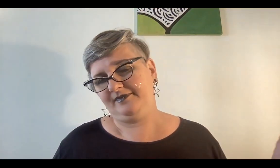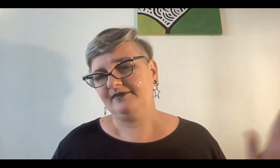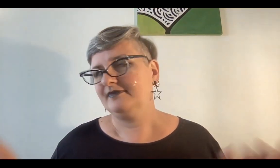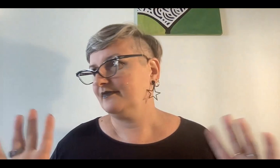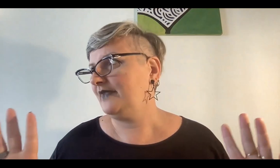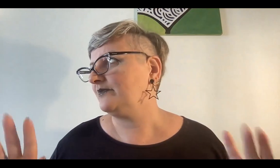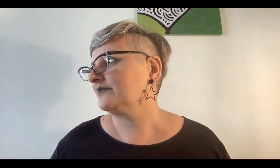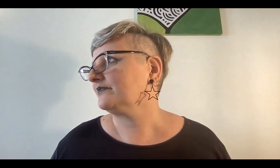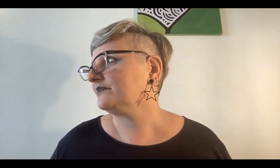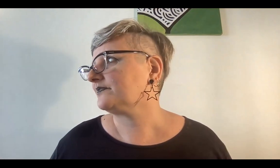Bien.